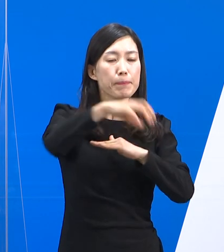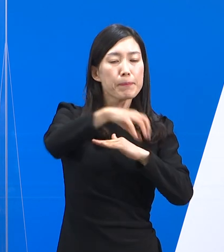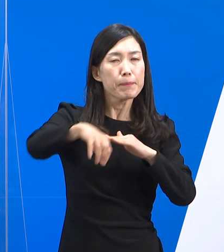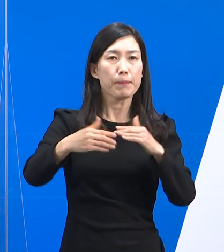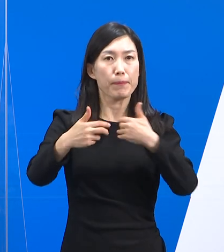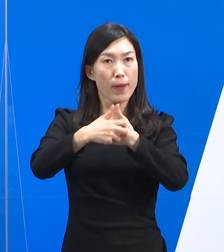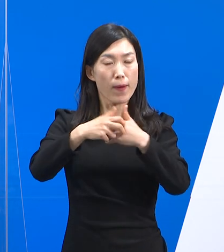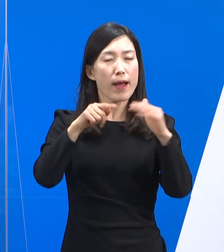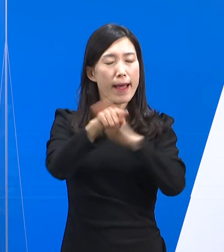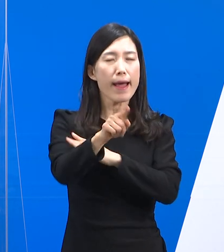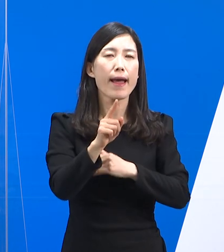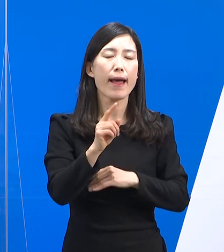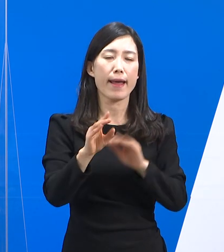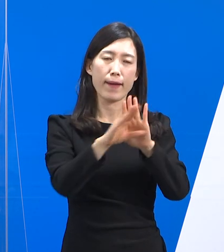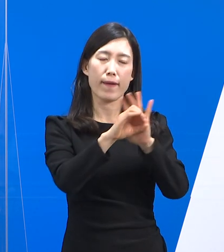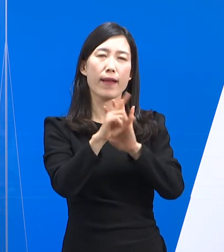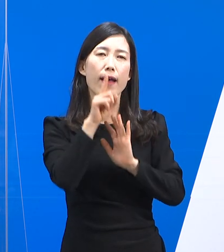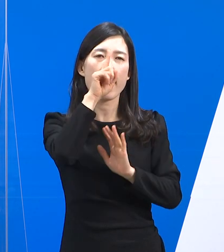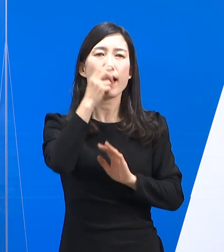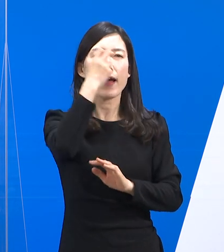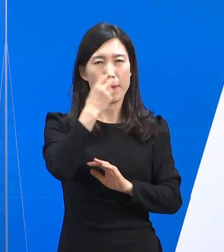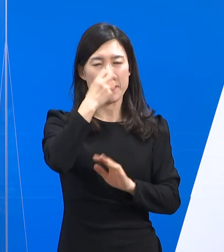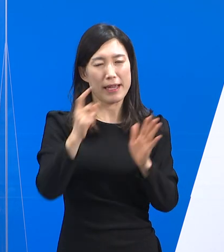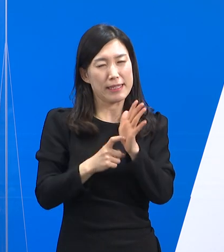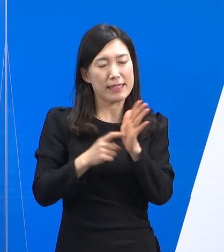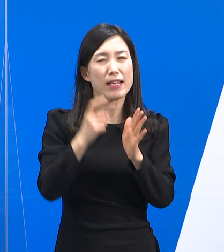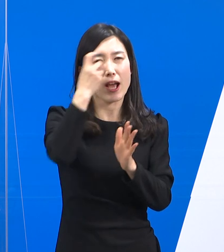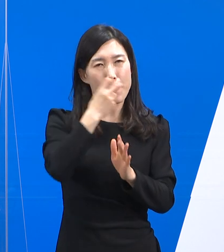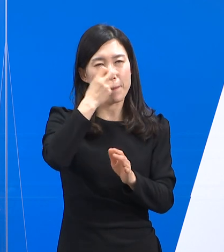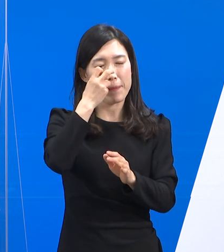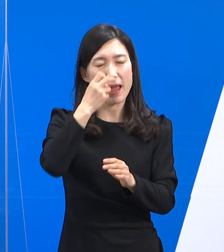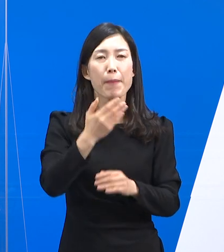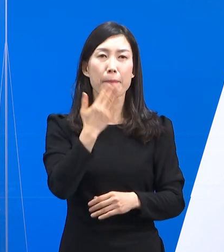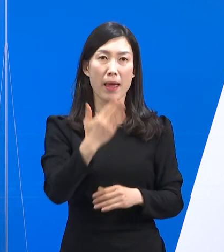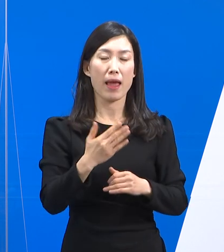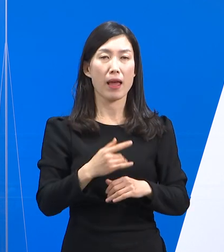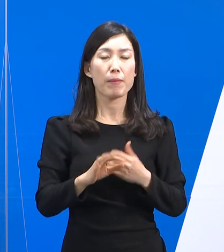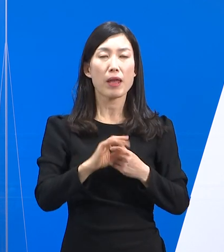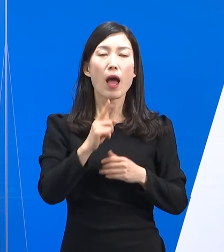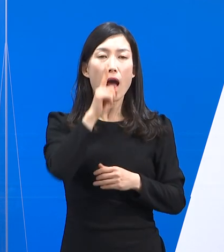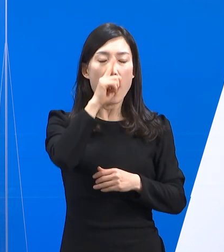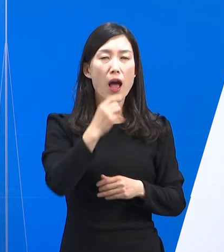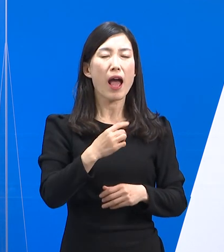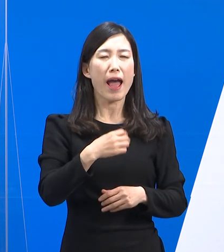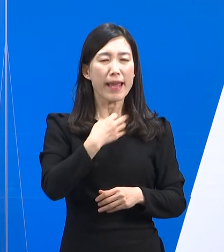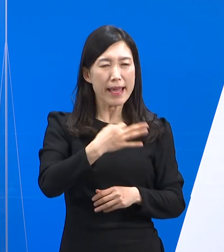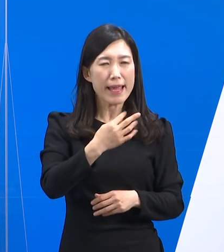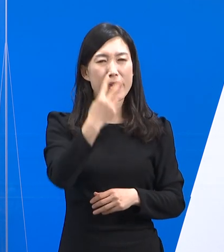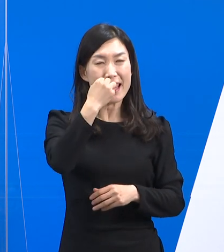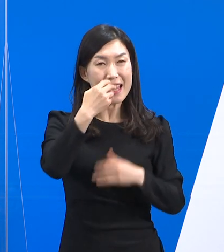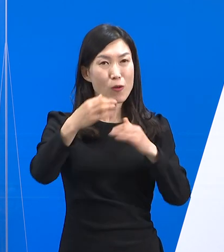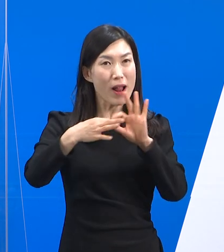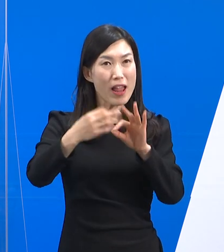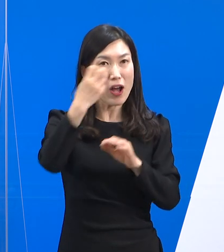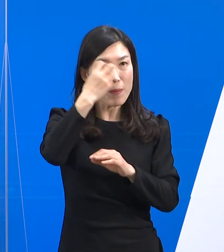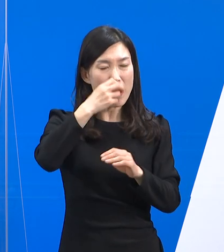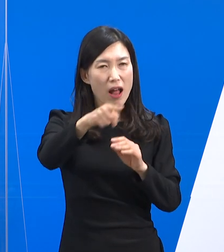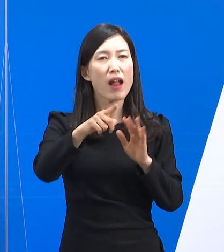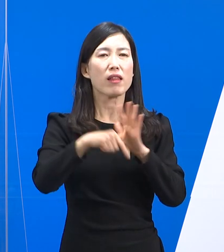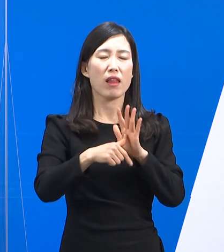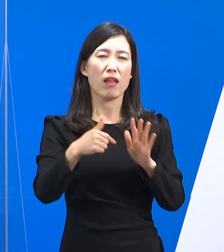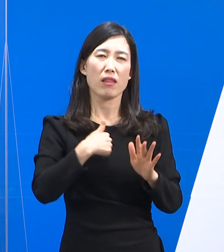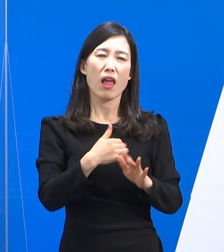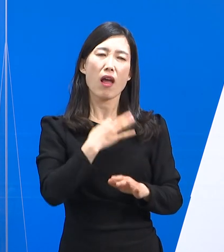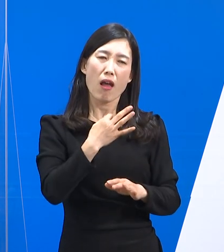코로나19 진단검사를 받을 수 있습니다. 호흡기 전단 클리닉 등 지정된 병원에서는 호흡기 증상, 기저진환 등 기본